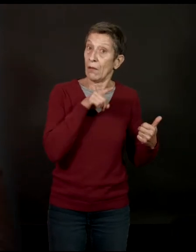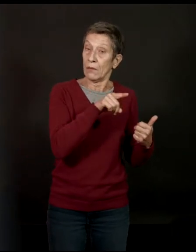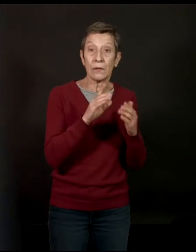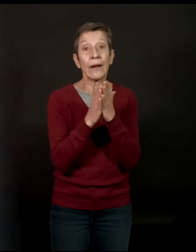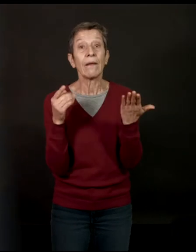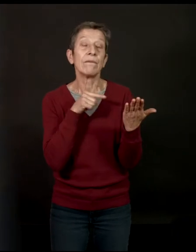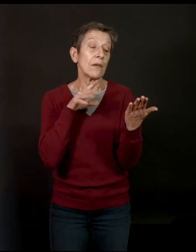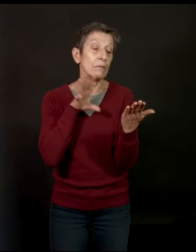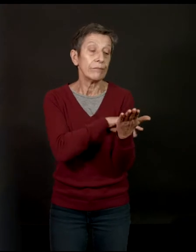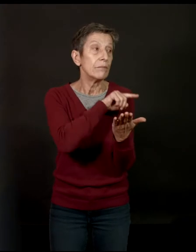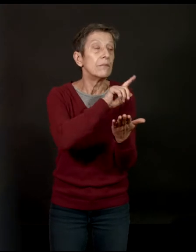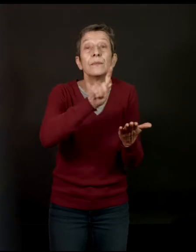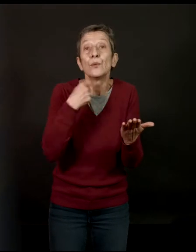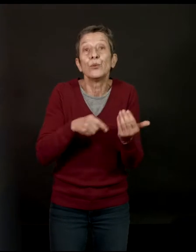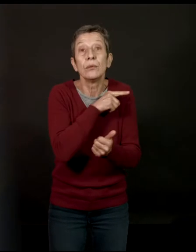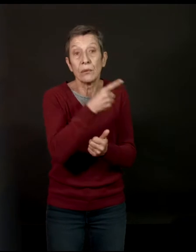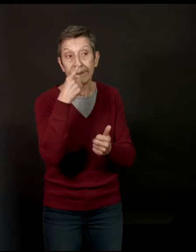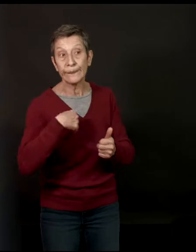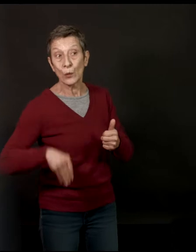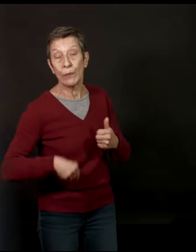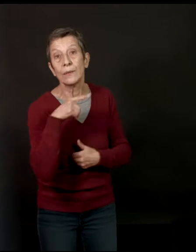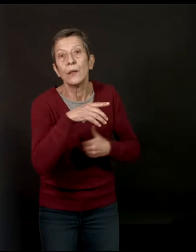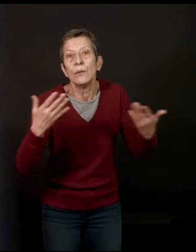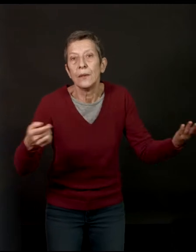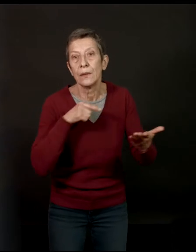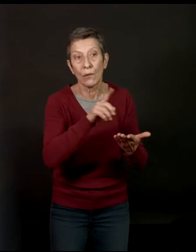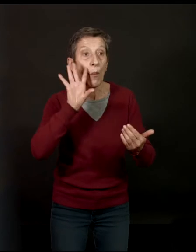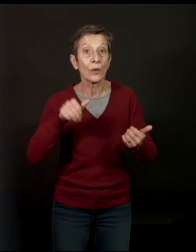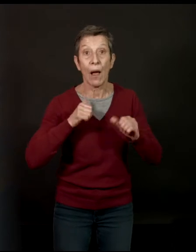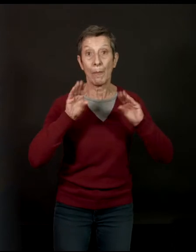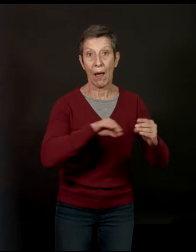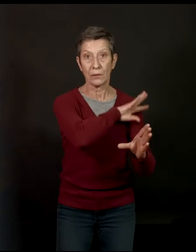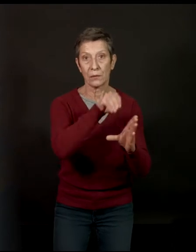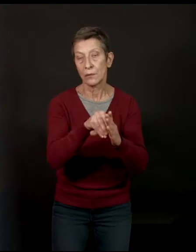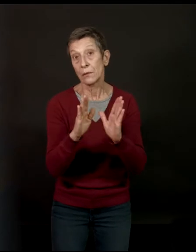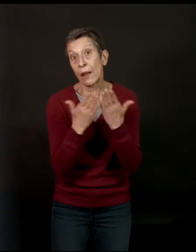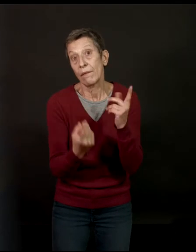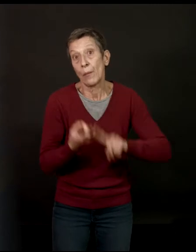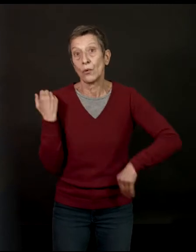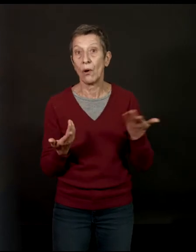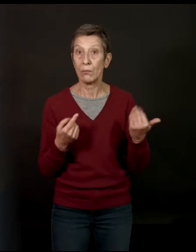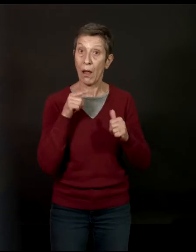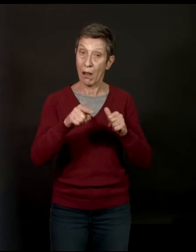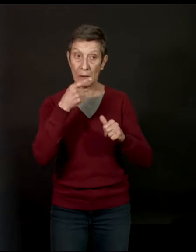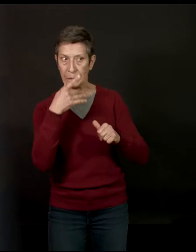place importante dans le livre, puisqu'évidemment, il est le premier suspect. Et cette suspicion va durer presque sept ans. Donc, il va faire trois ans de prison.